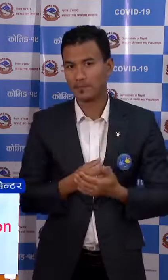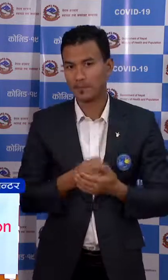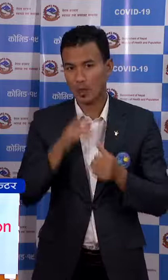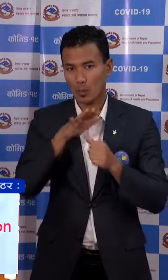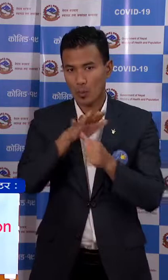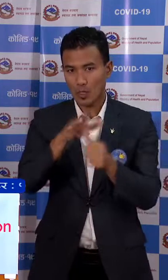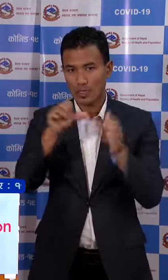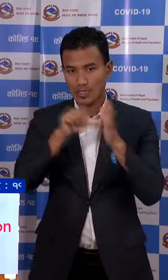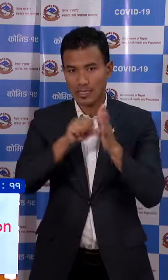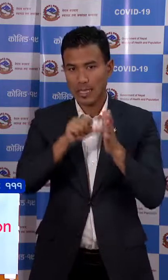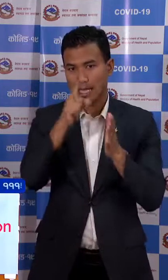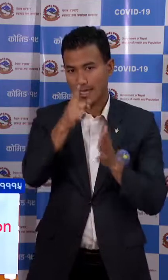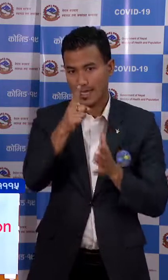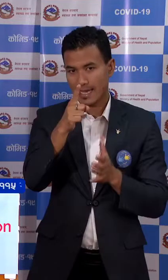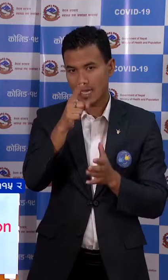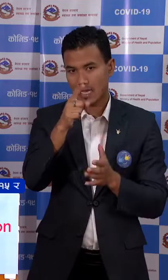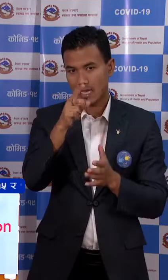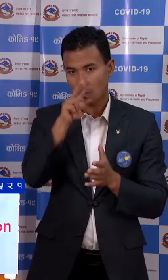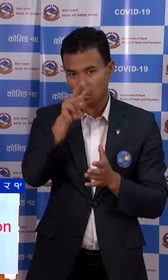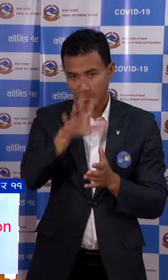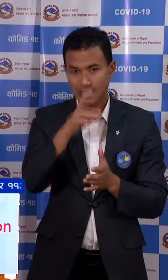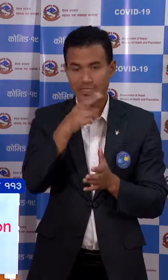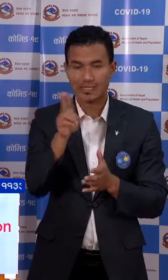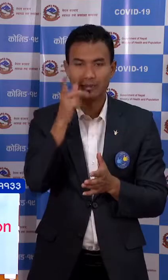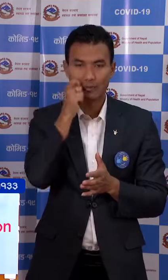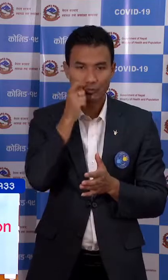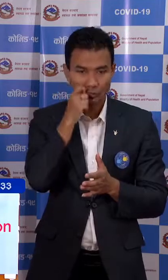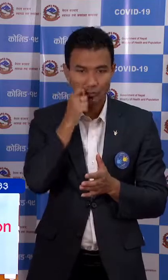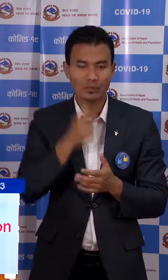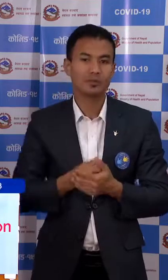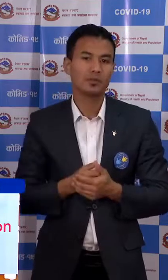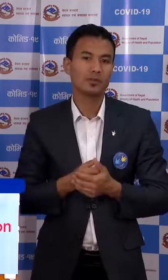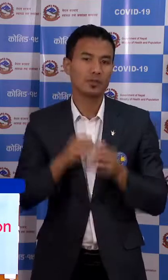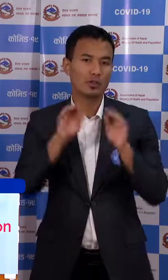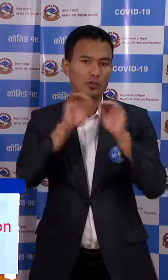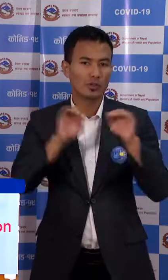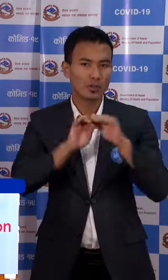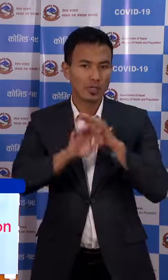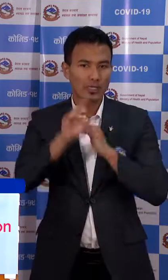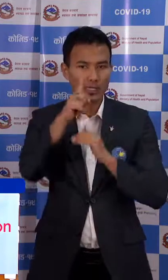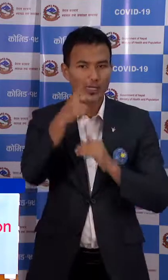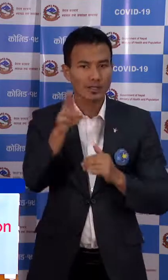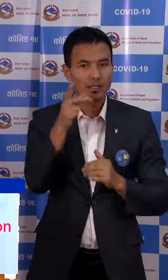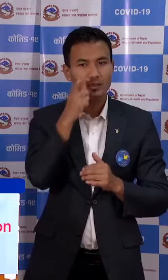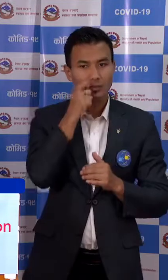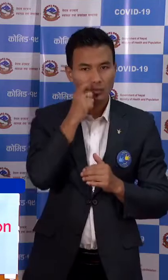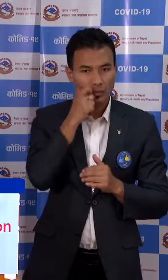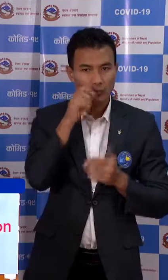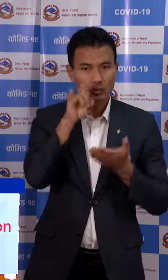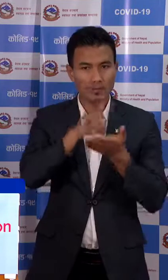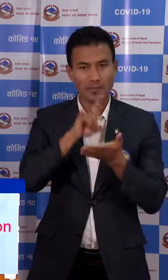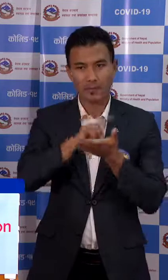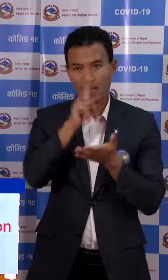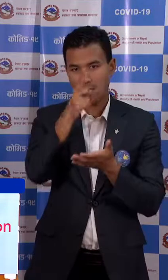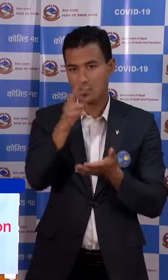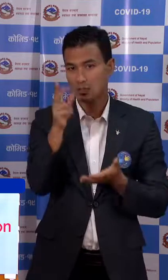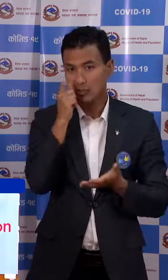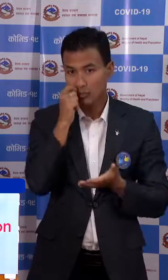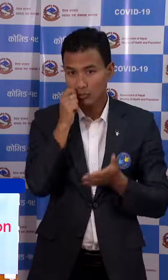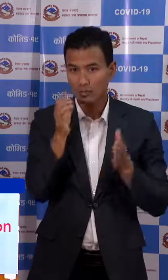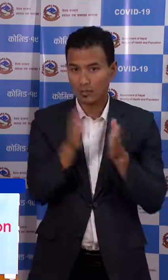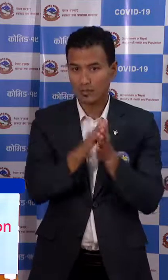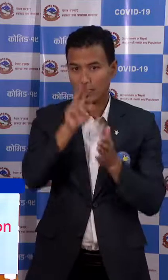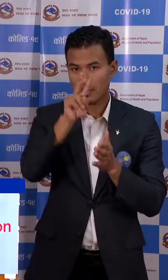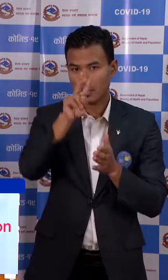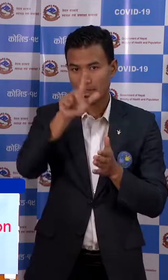मोरंग जिल्ला का 25 जना पूरूष सुन्सरी का 1 जना पूरूष जापा का 1 जना पूरूष